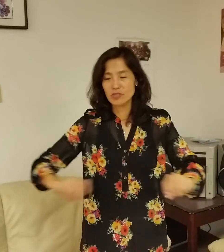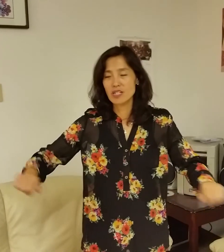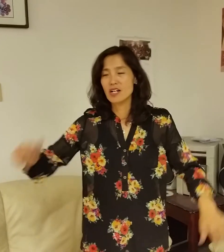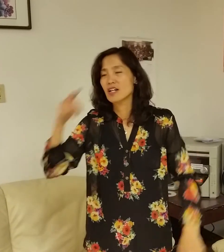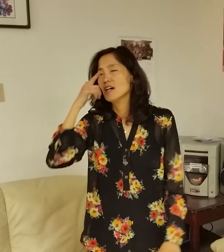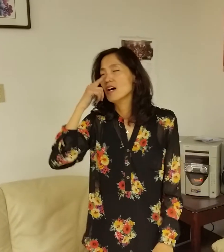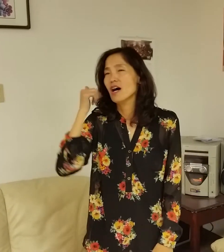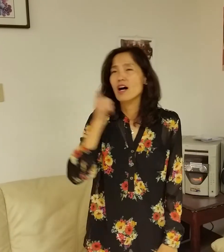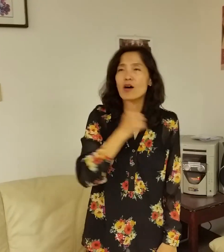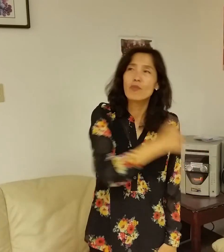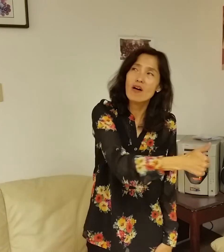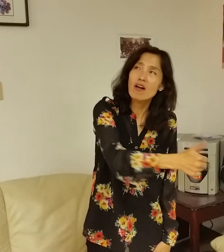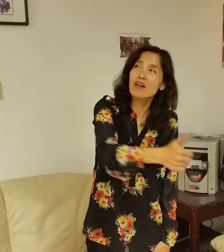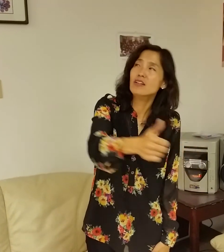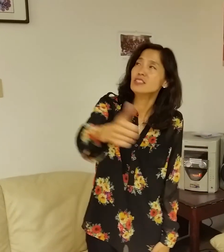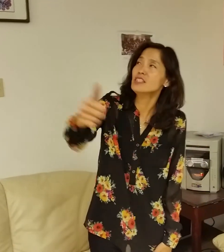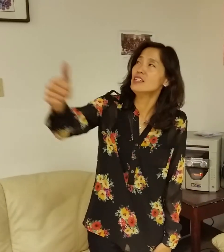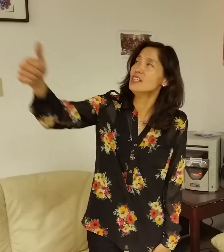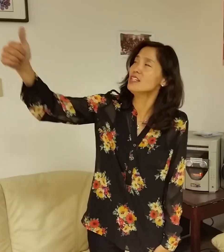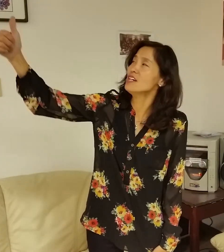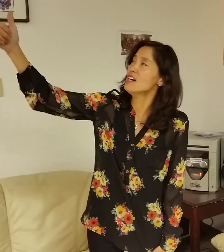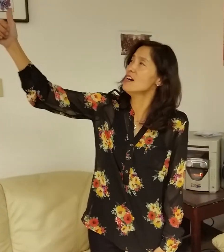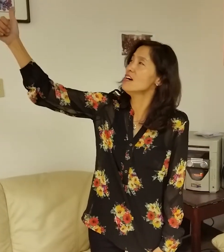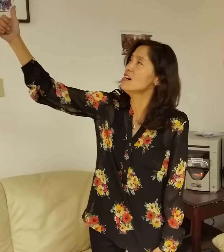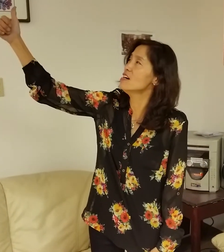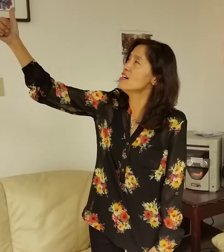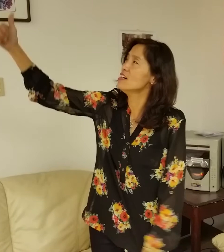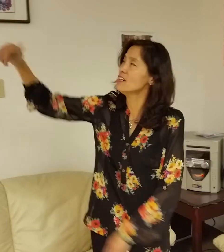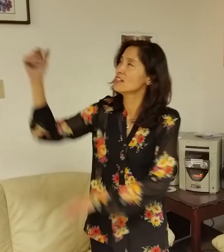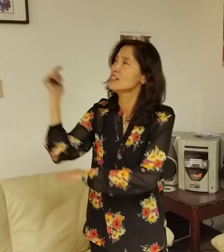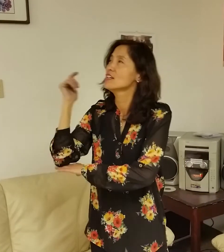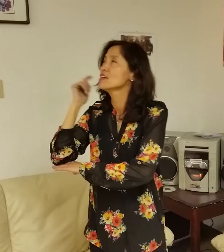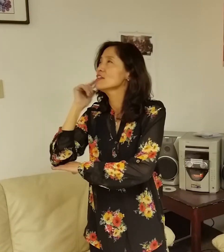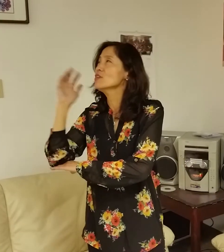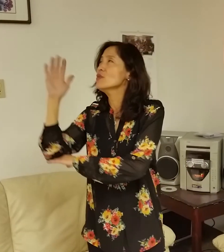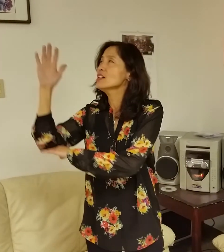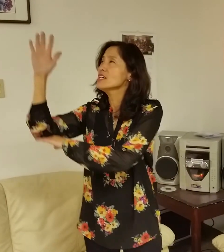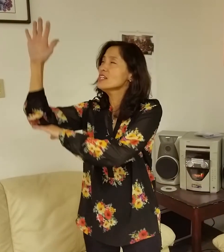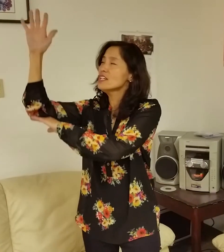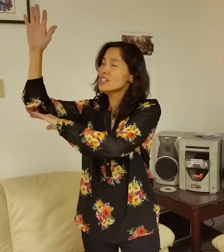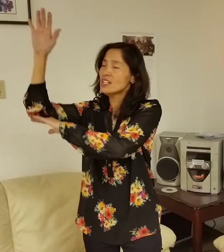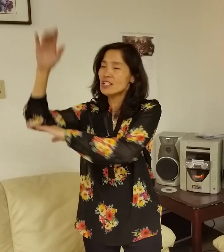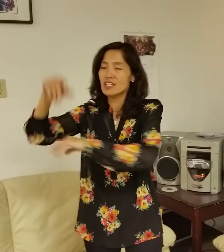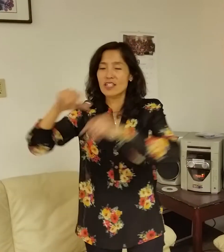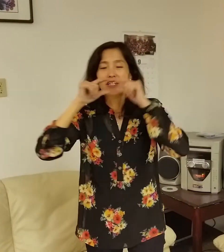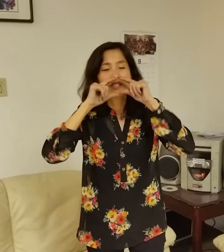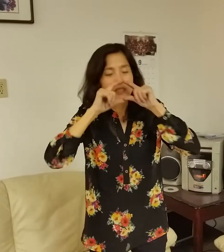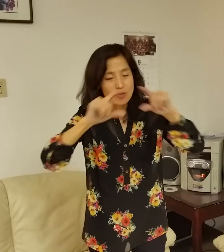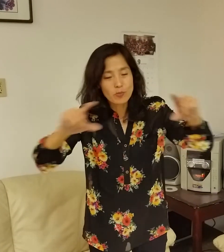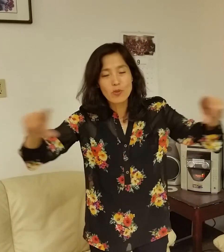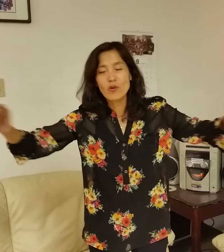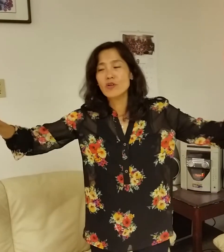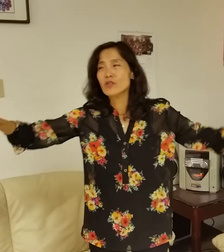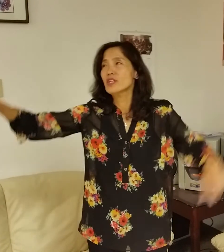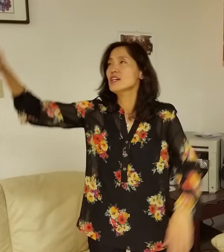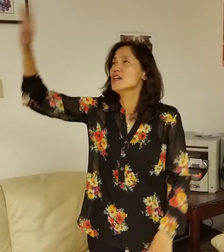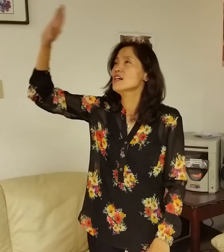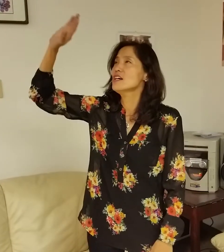땅 아버지의 영광이 선포되어야